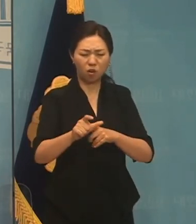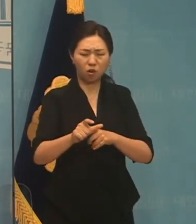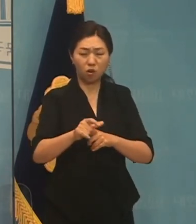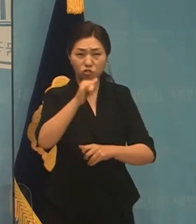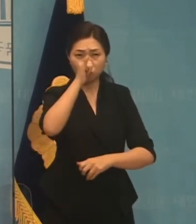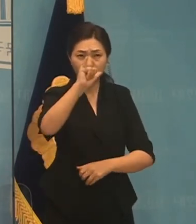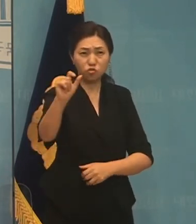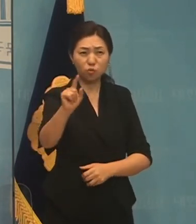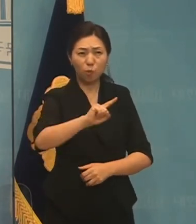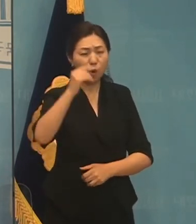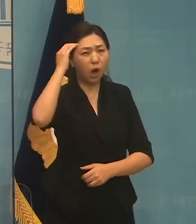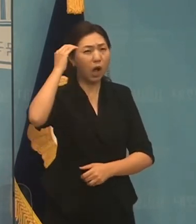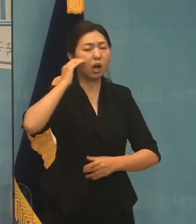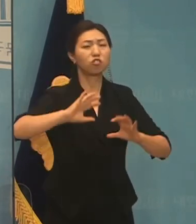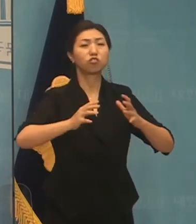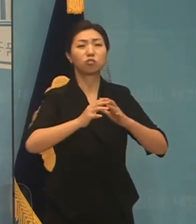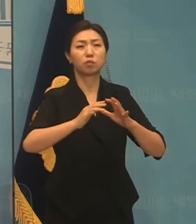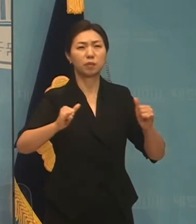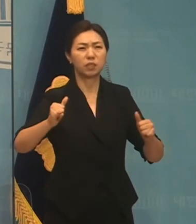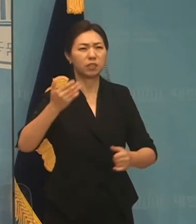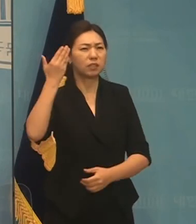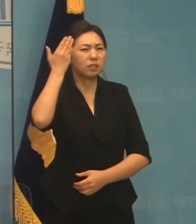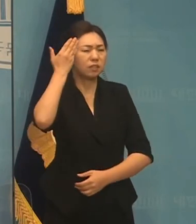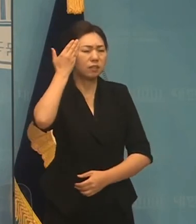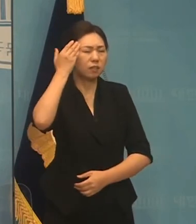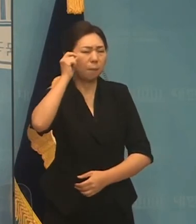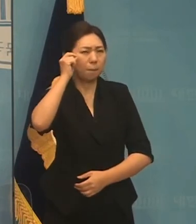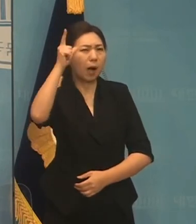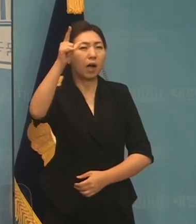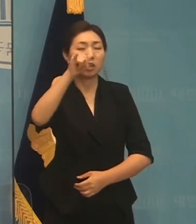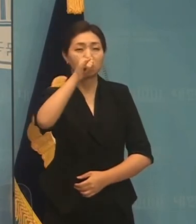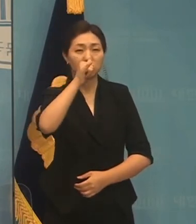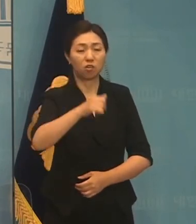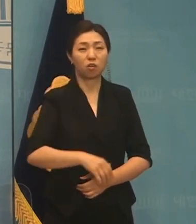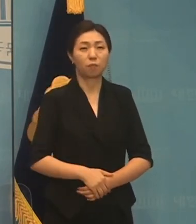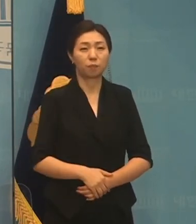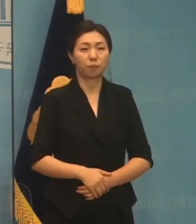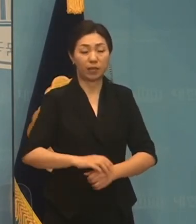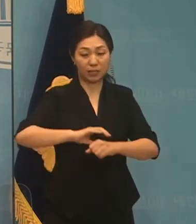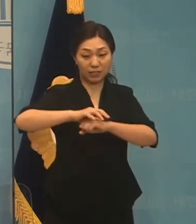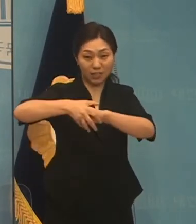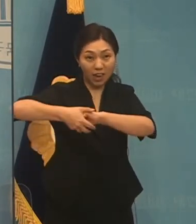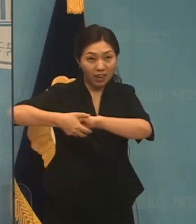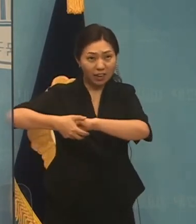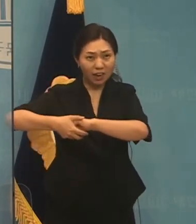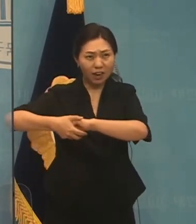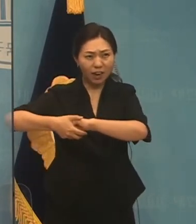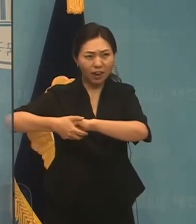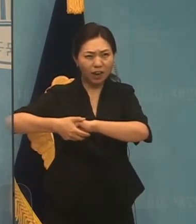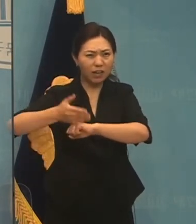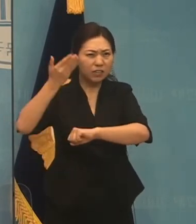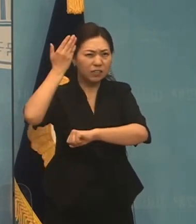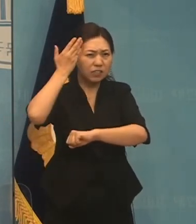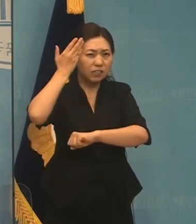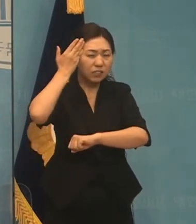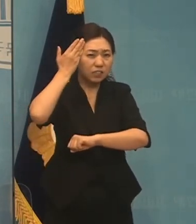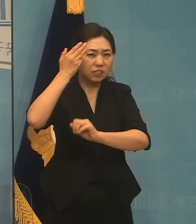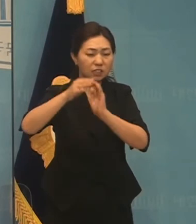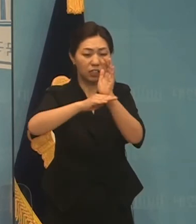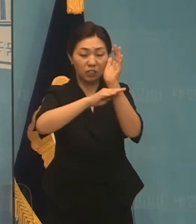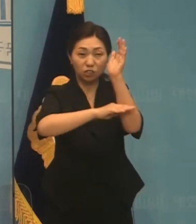뛰어납니다. 지능 지수가 전 세계에서 쿵쿵 다음으로 높은 것으로